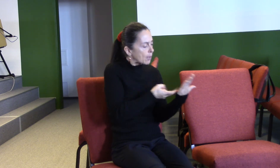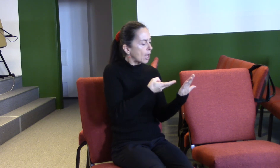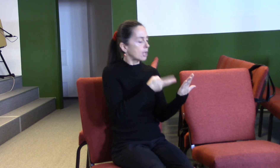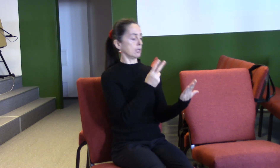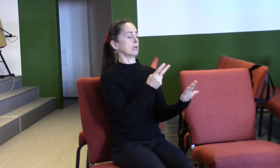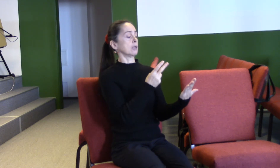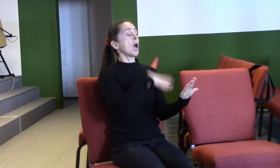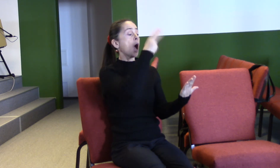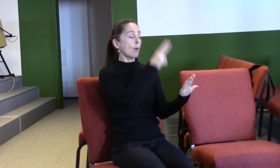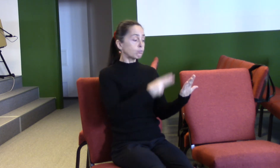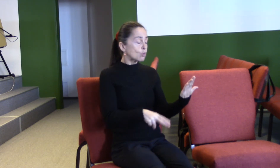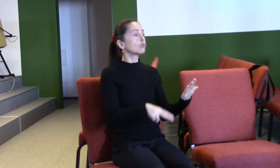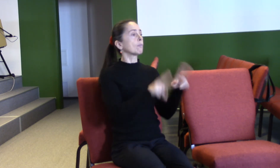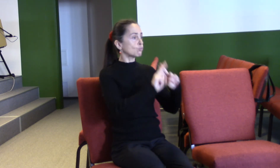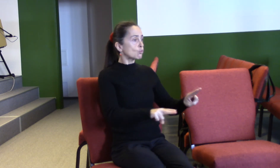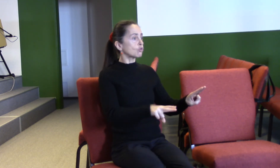Bez něj by se nám to nikdy nepovedlo.